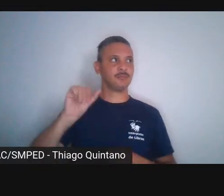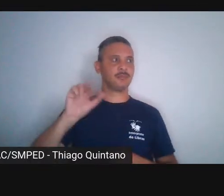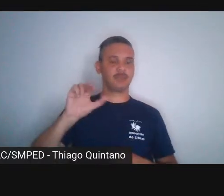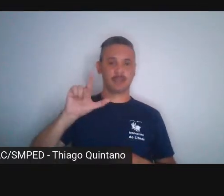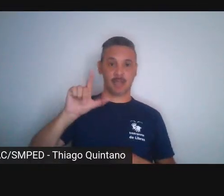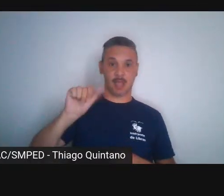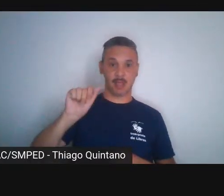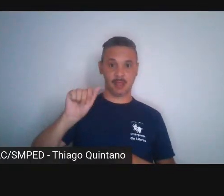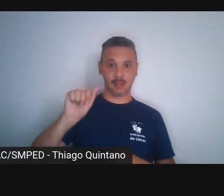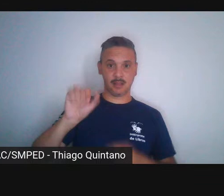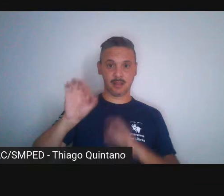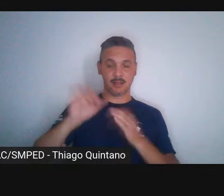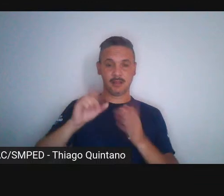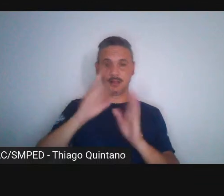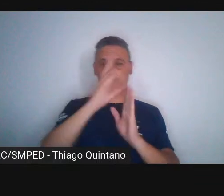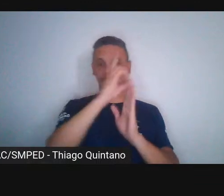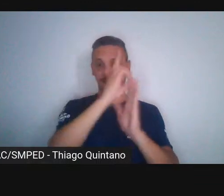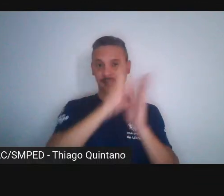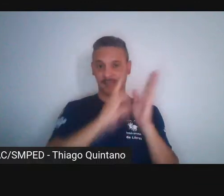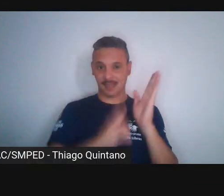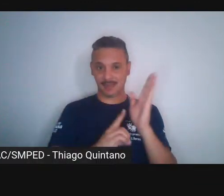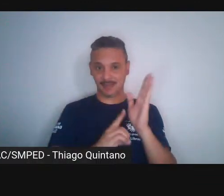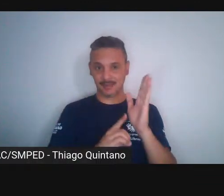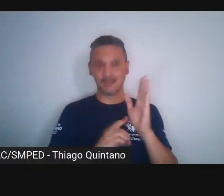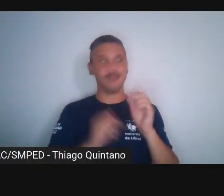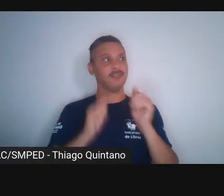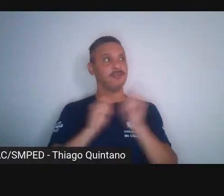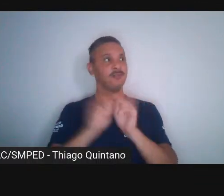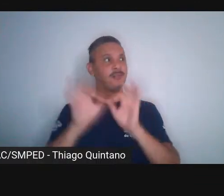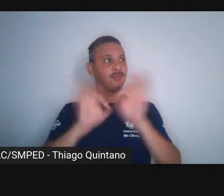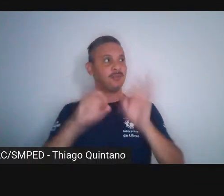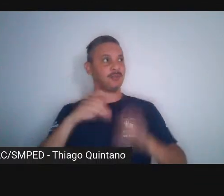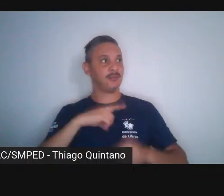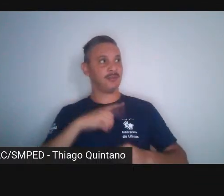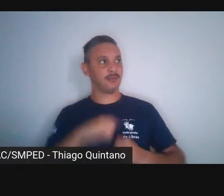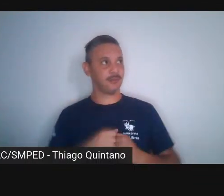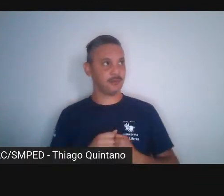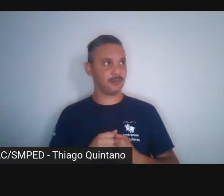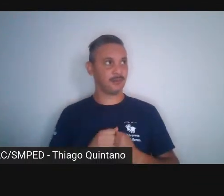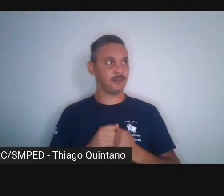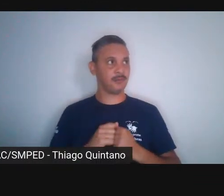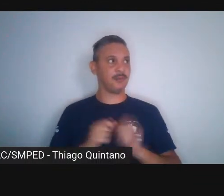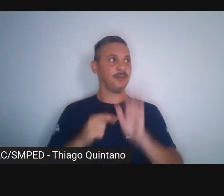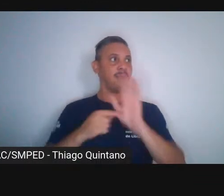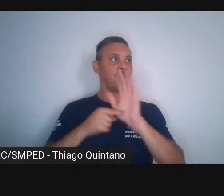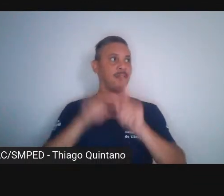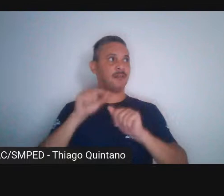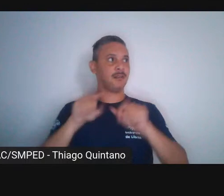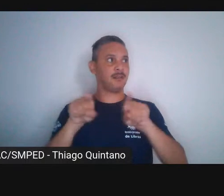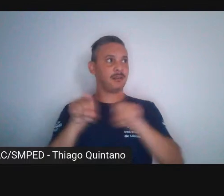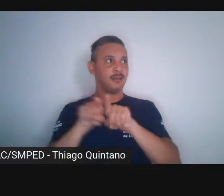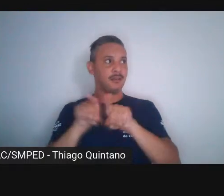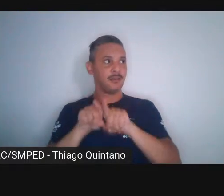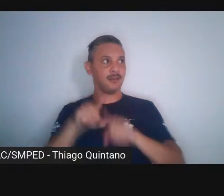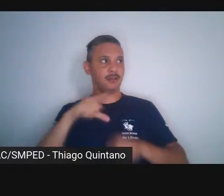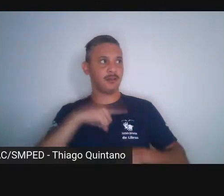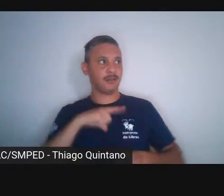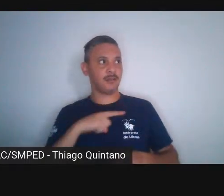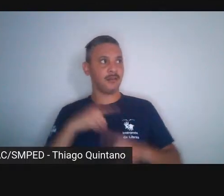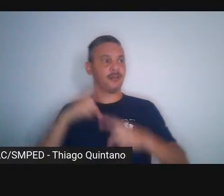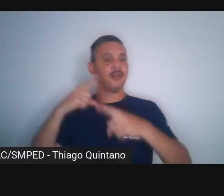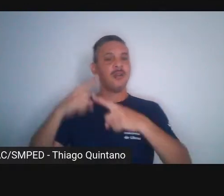a designer, acompanhando-nos, o livro tem que ser celebrado também porque